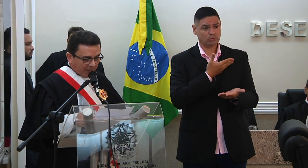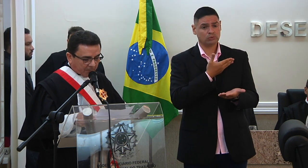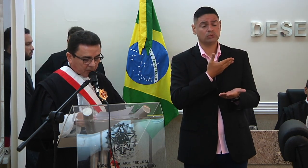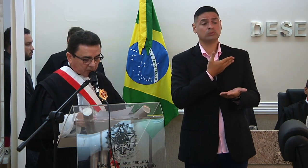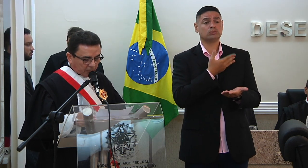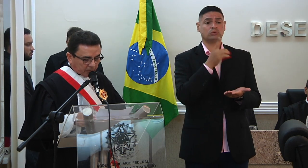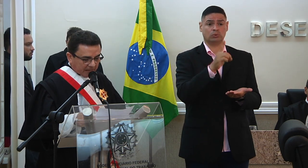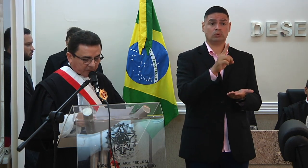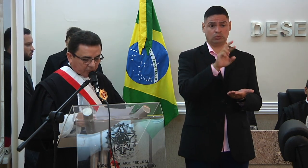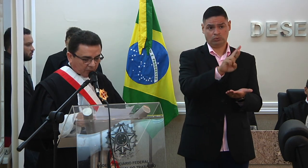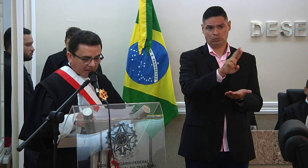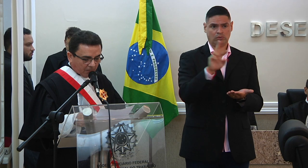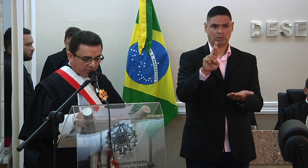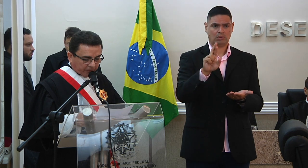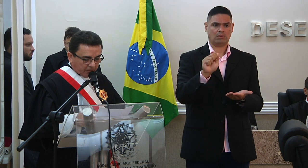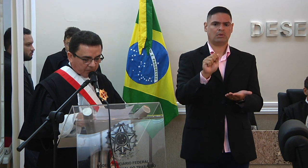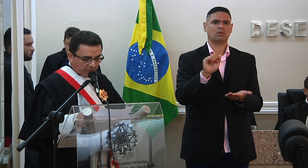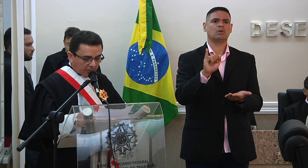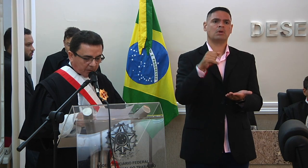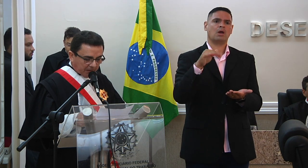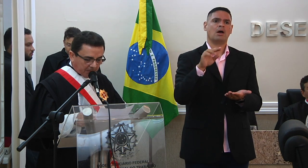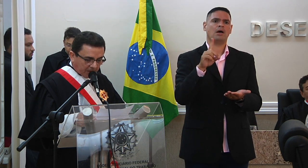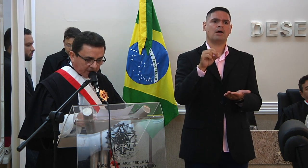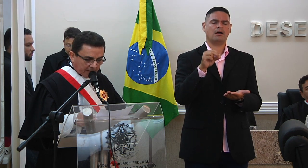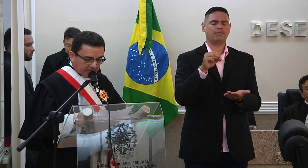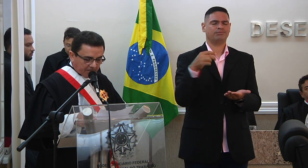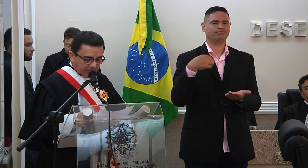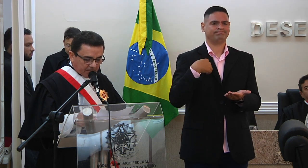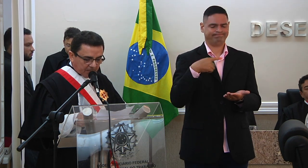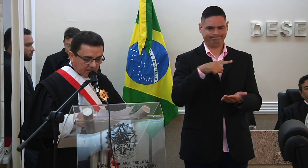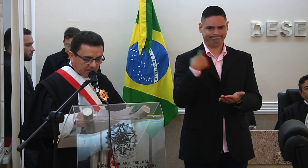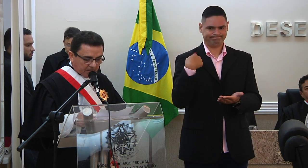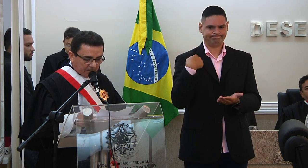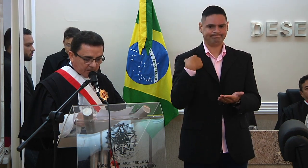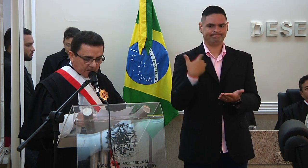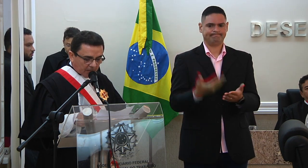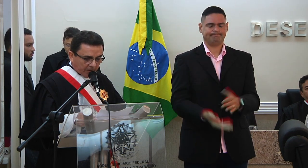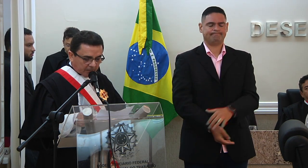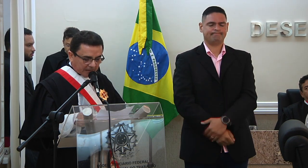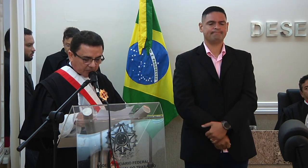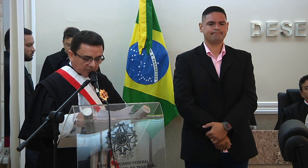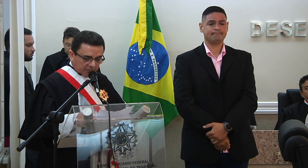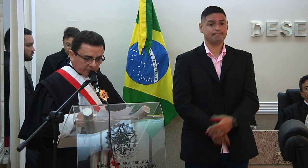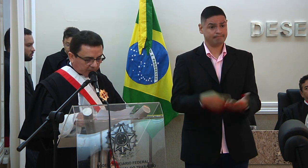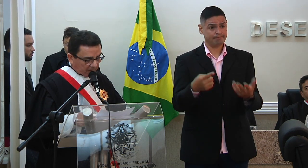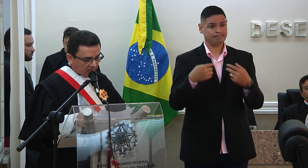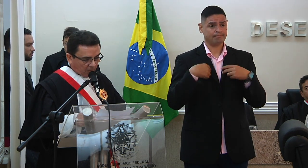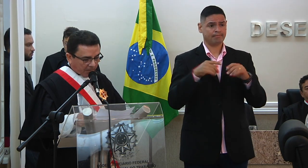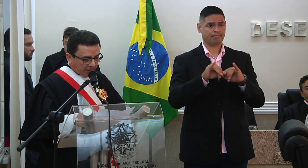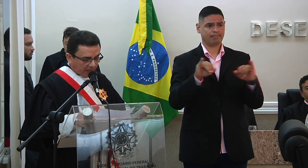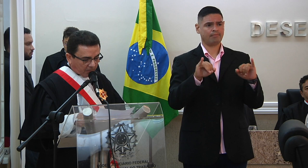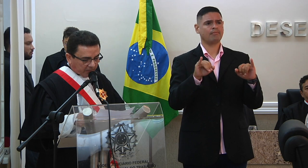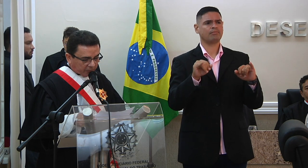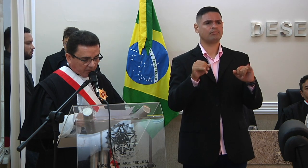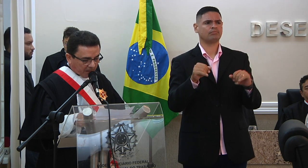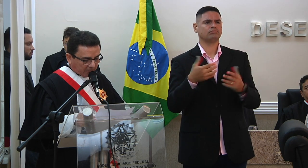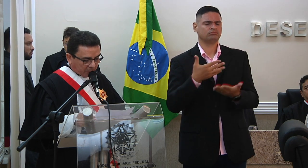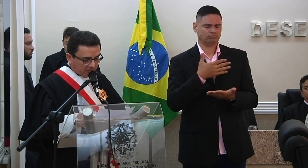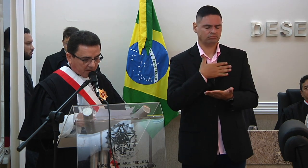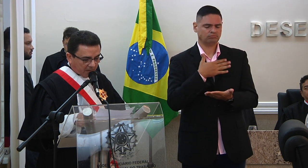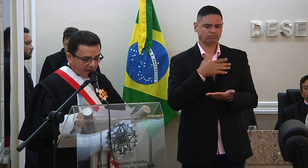doutor Raimundo da Silva Araújo em memória eu rendo a todos o meu